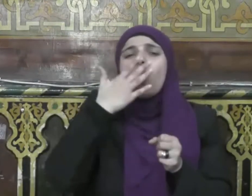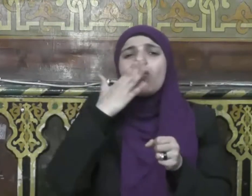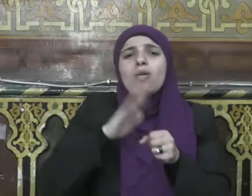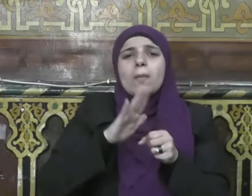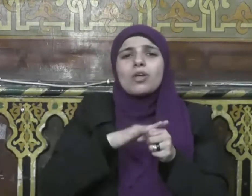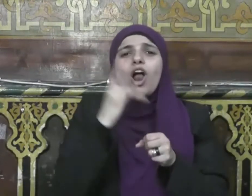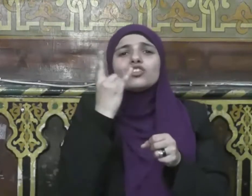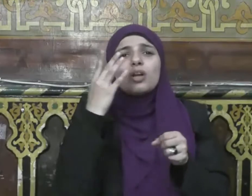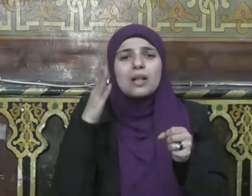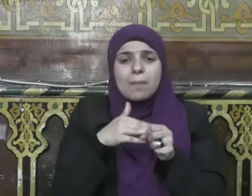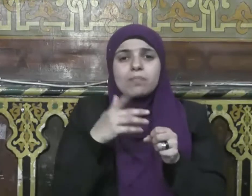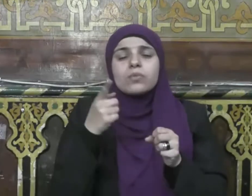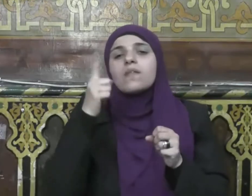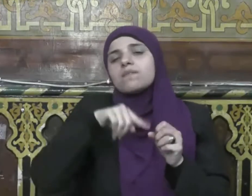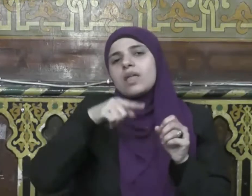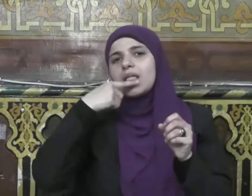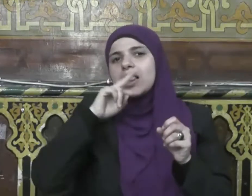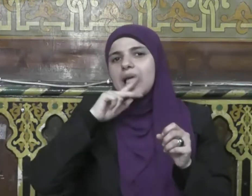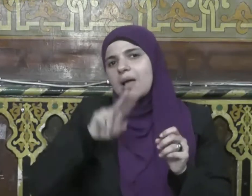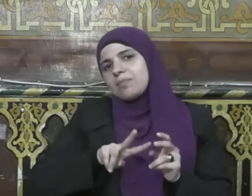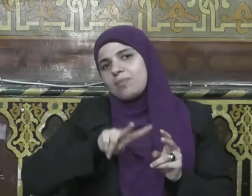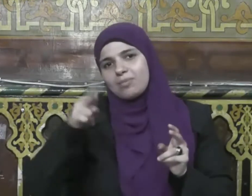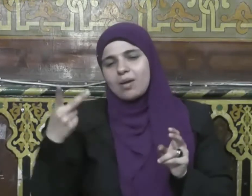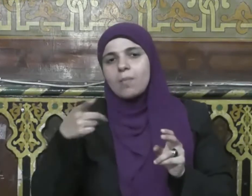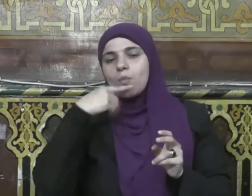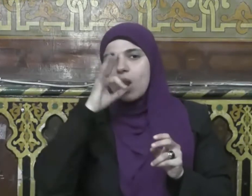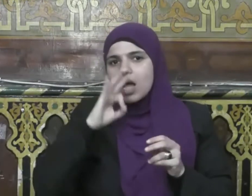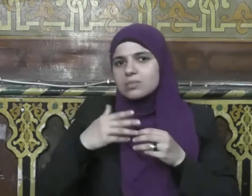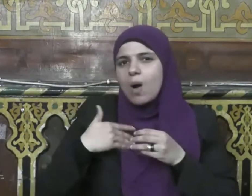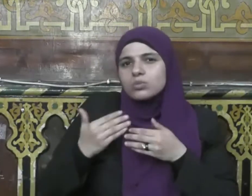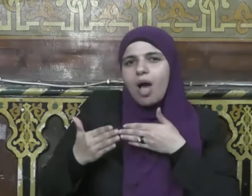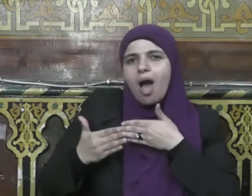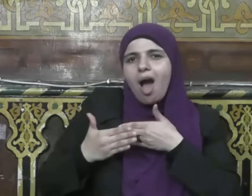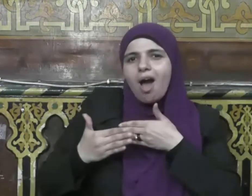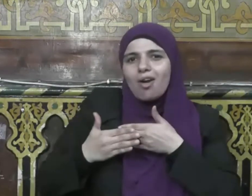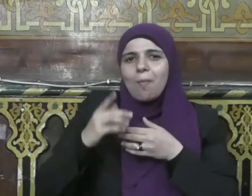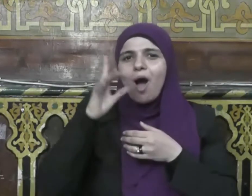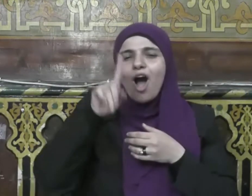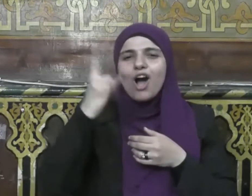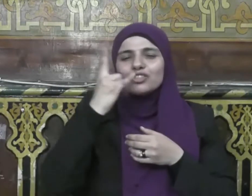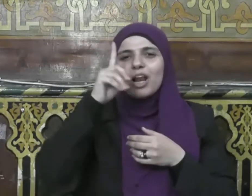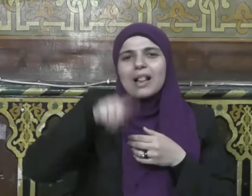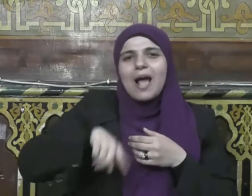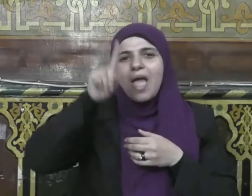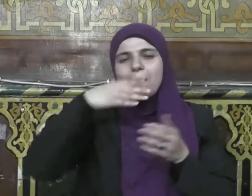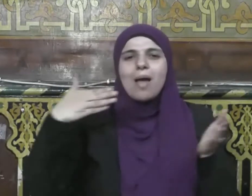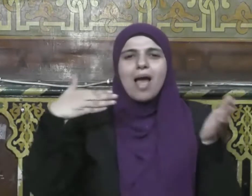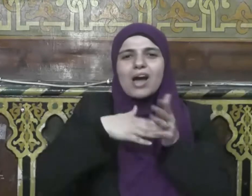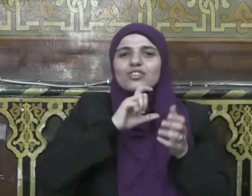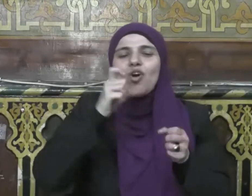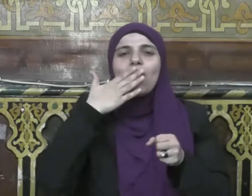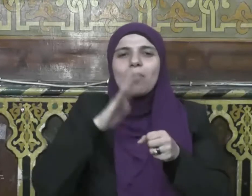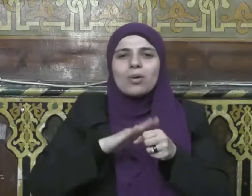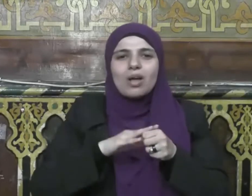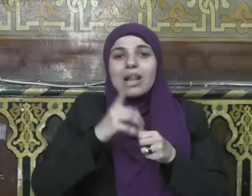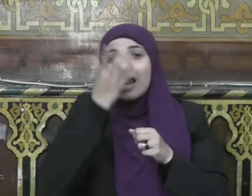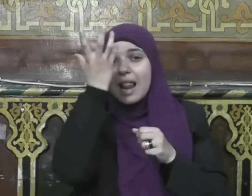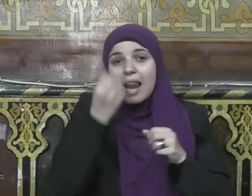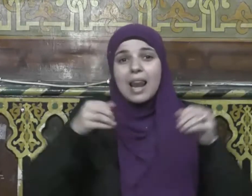العشر الأواخر من رمضان ليلة القدر في تاسعة تبقى في سابعة